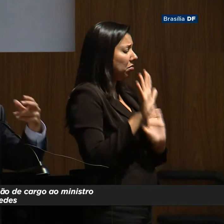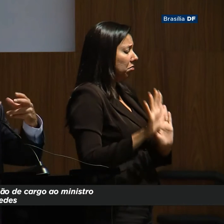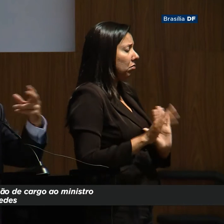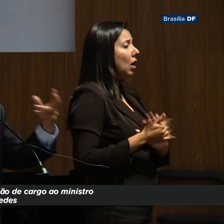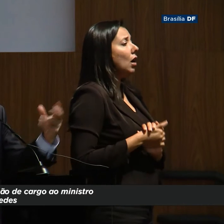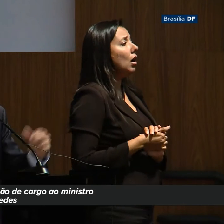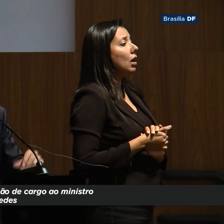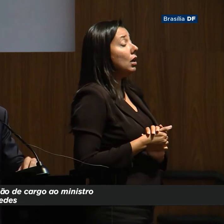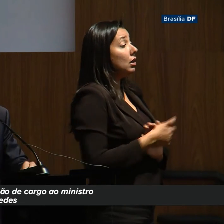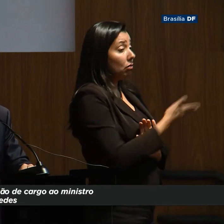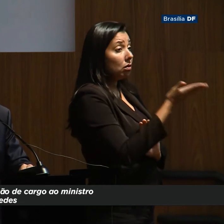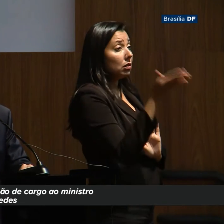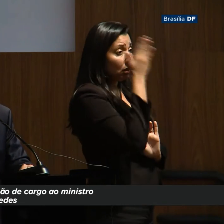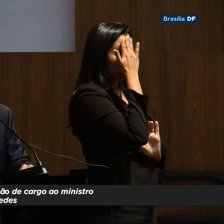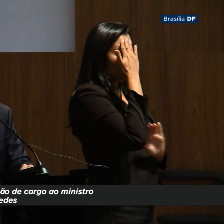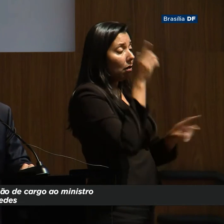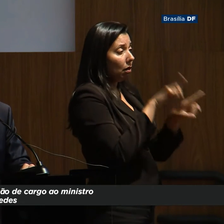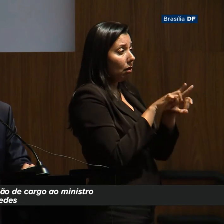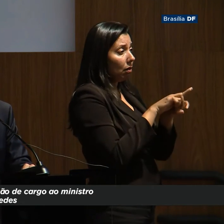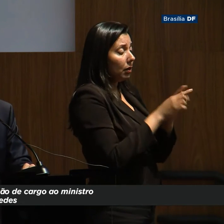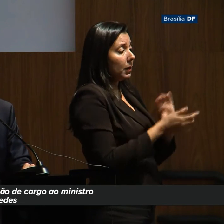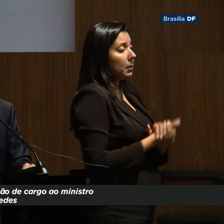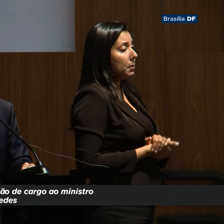E vocês sabem também